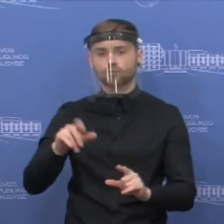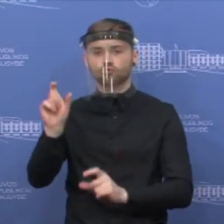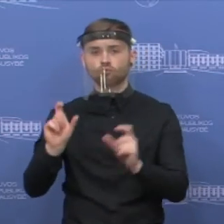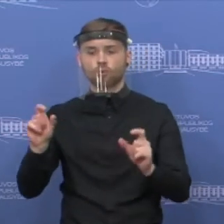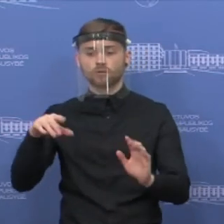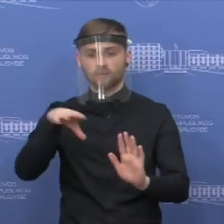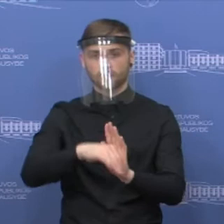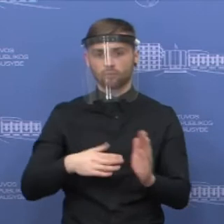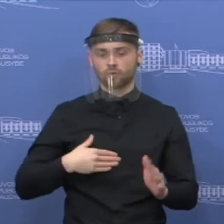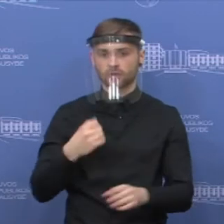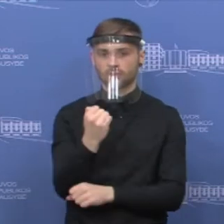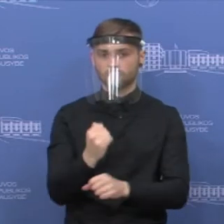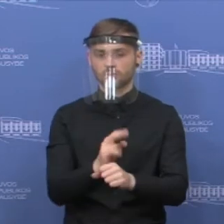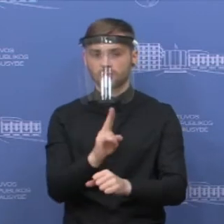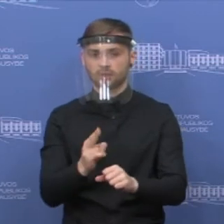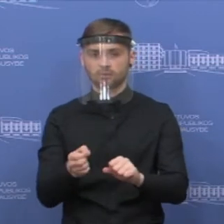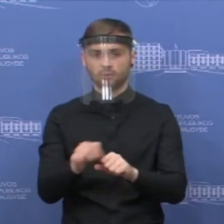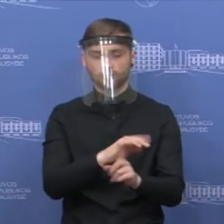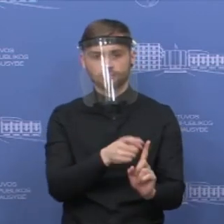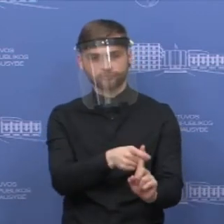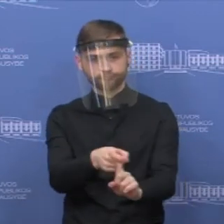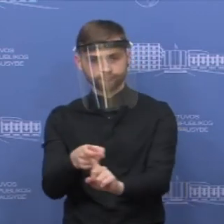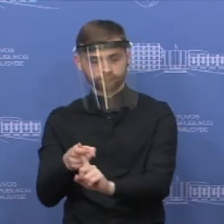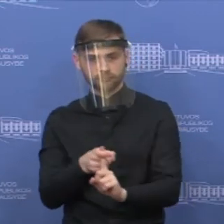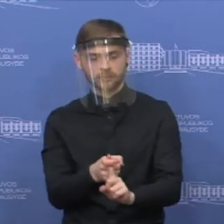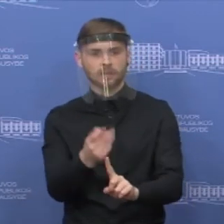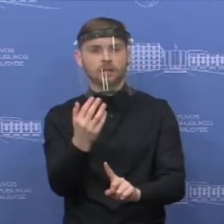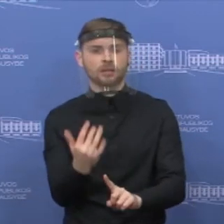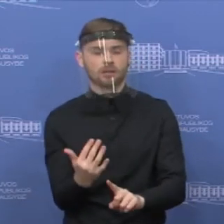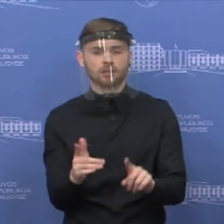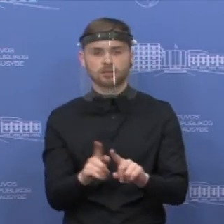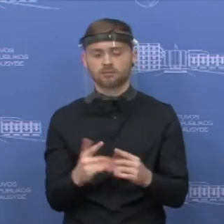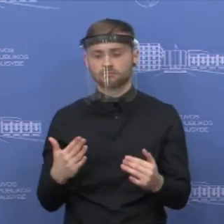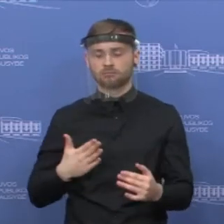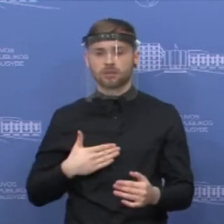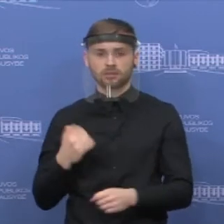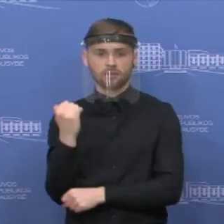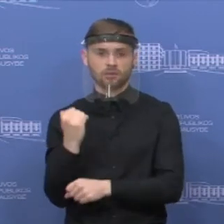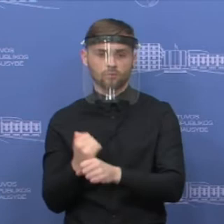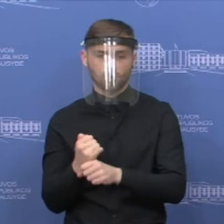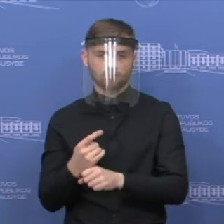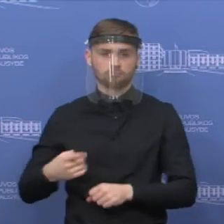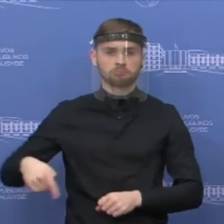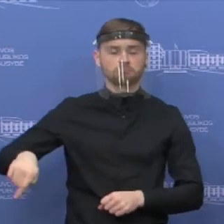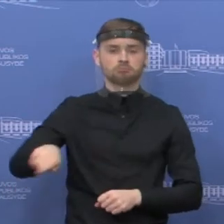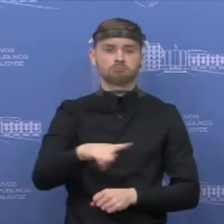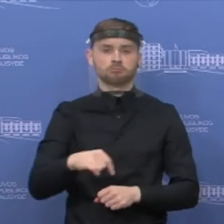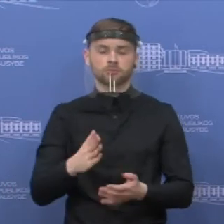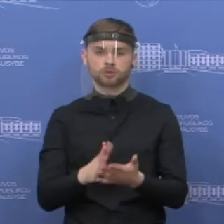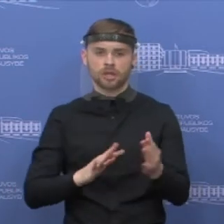mūsų tarnybui rodo, kad mūsų tarnybos pareigūnai tikrai yra labai